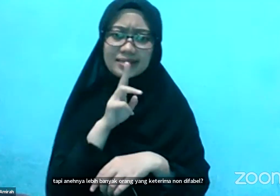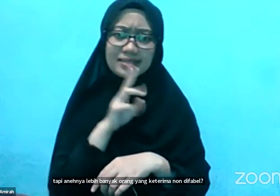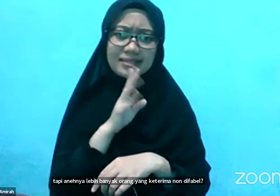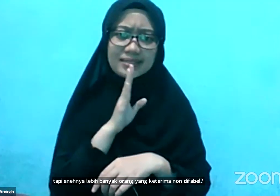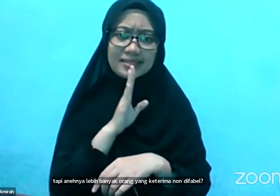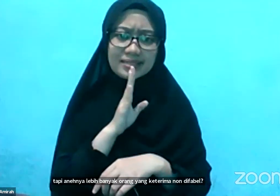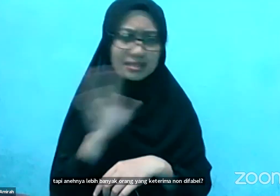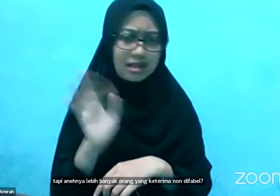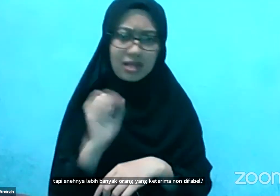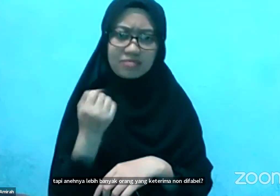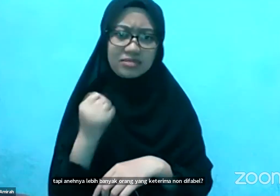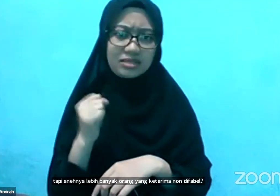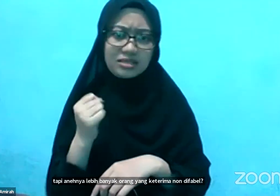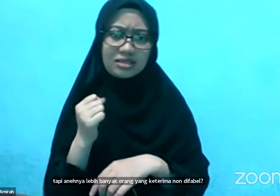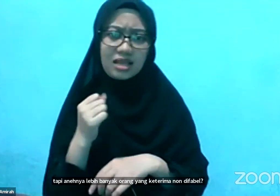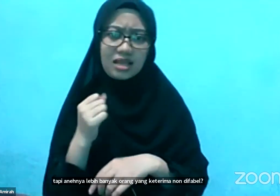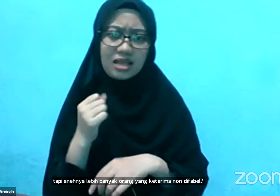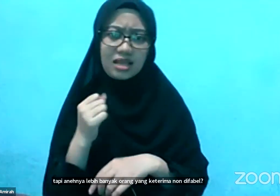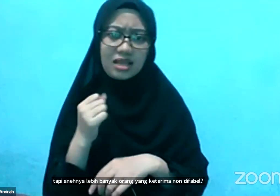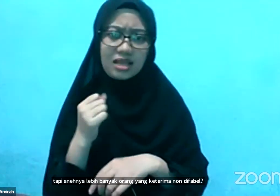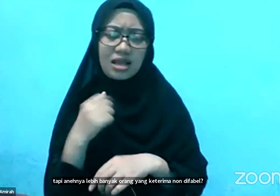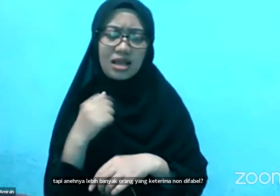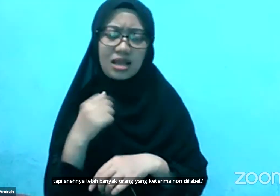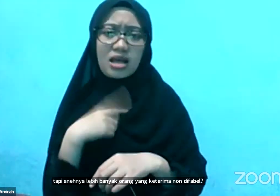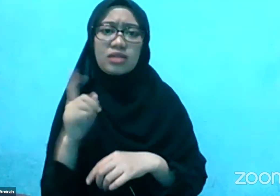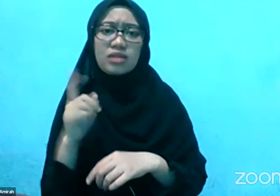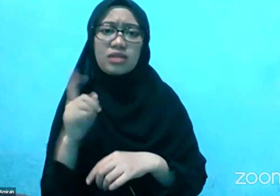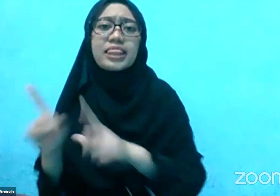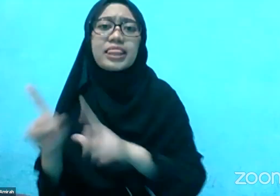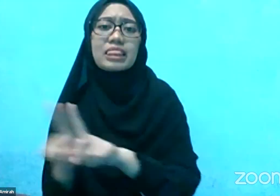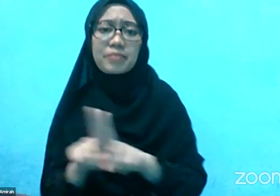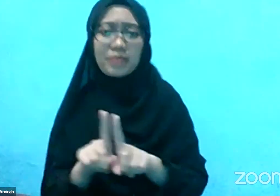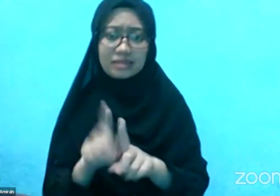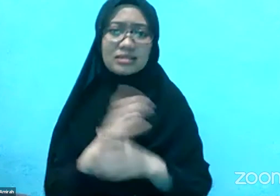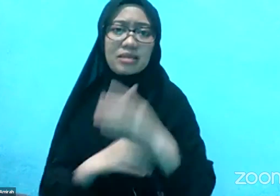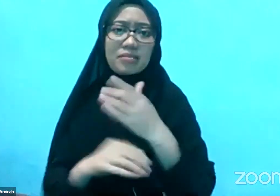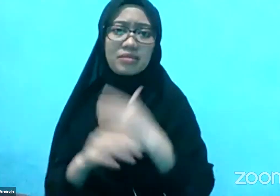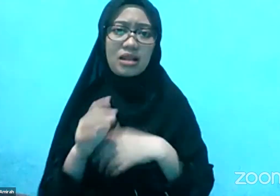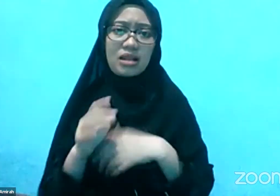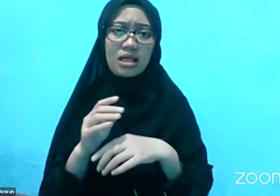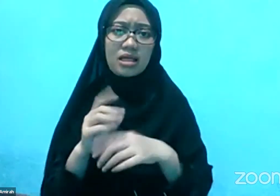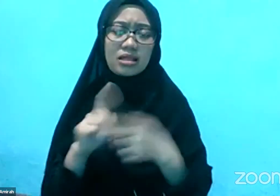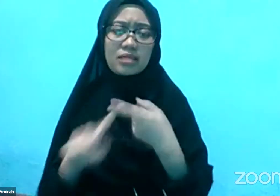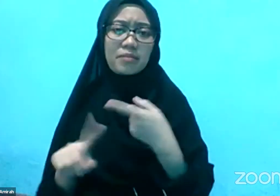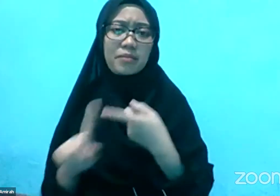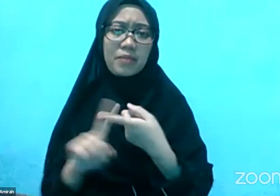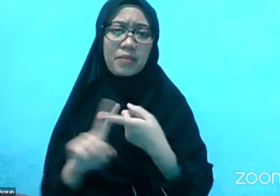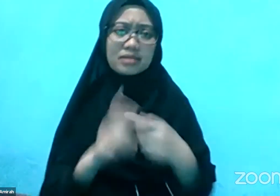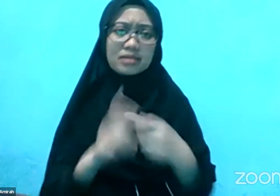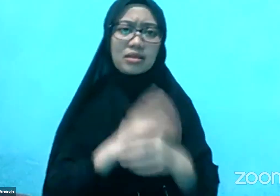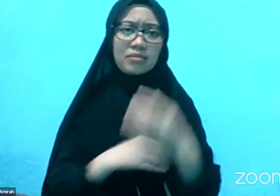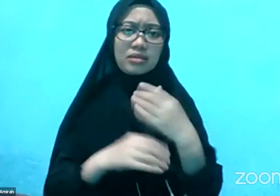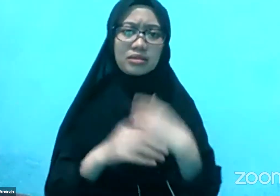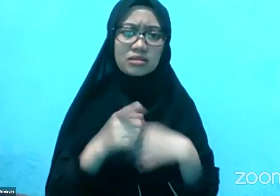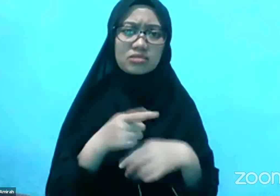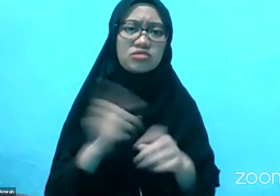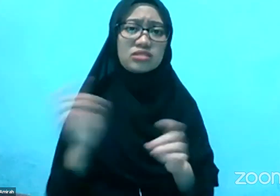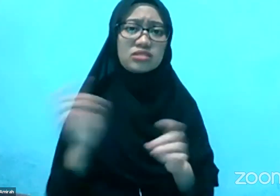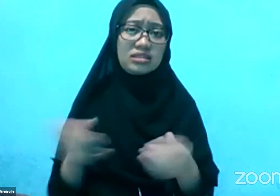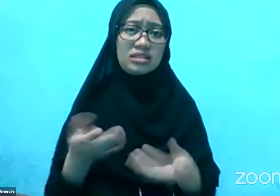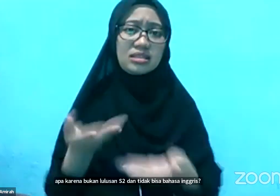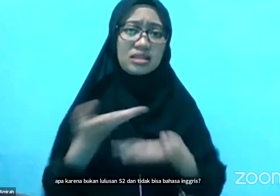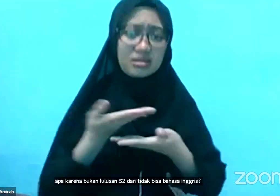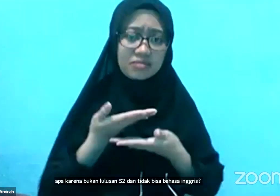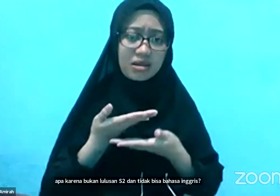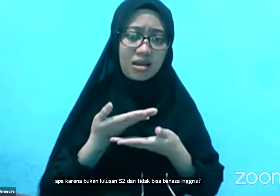modal punya teman di pabel Jadi tiba-tiba dibilang Disability specialist Sekali ya Bisa jadi Coba padahal Kalau Apa